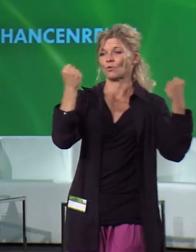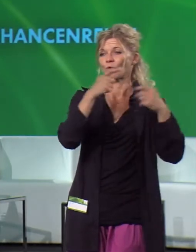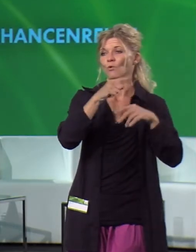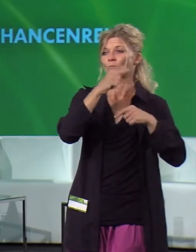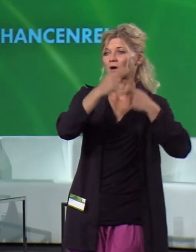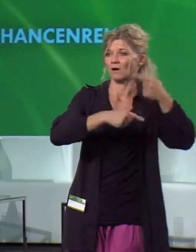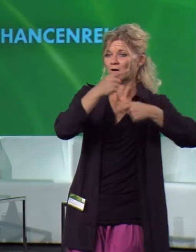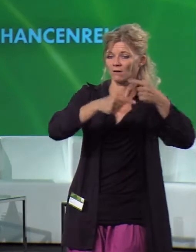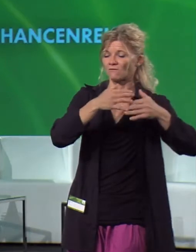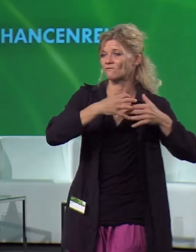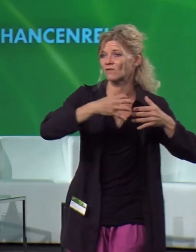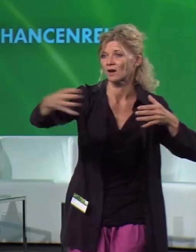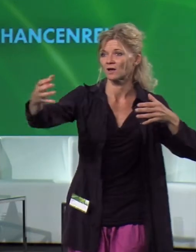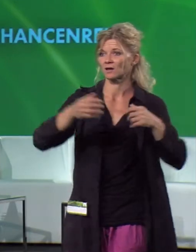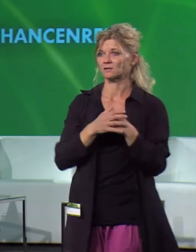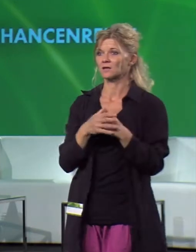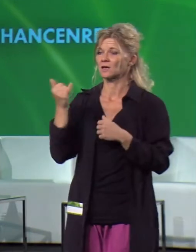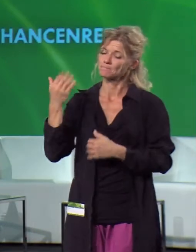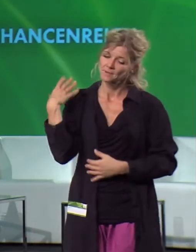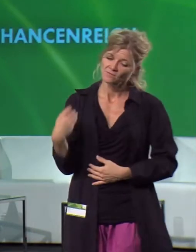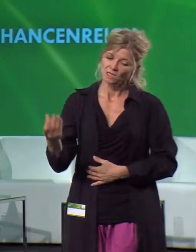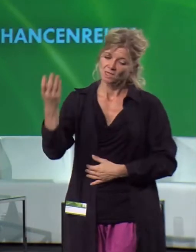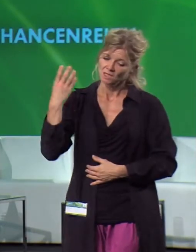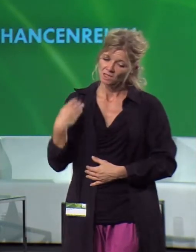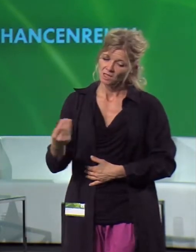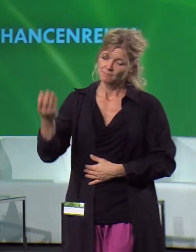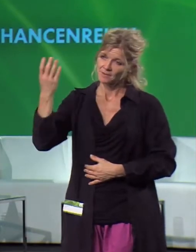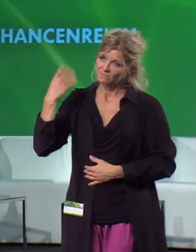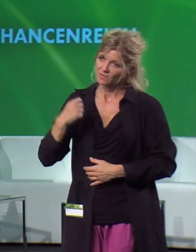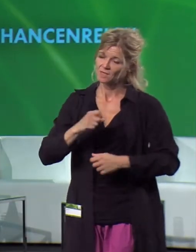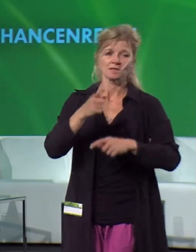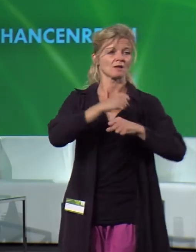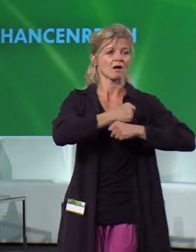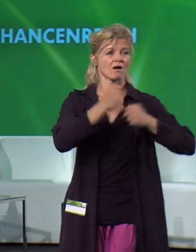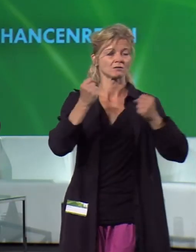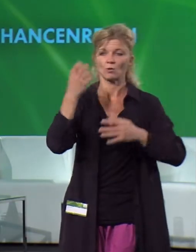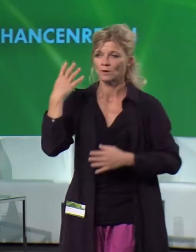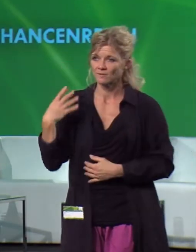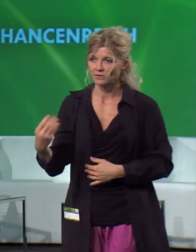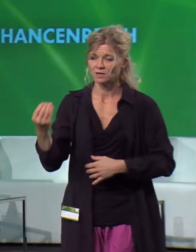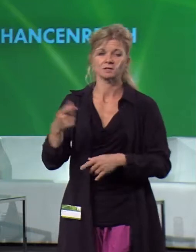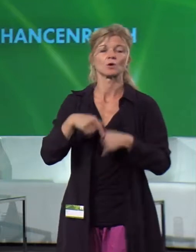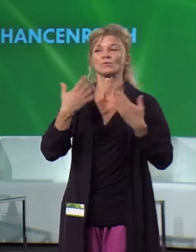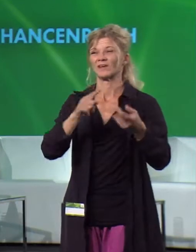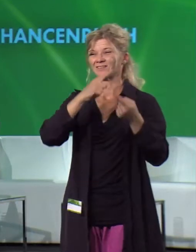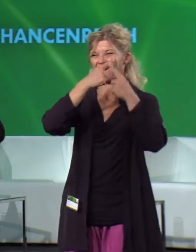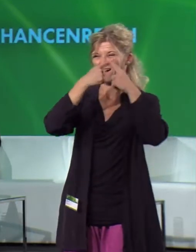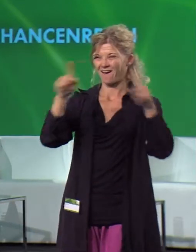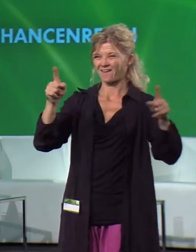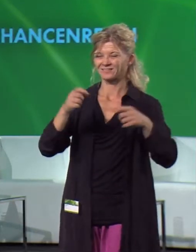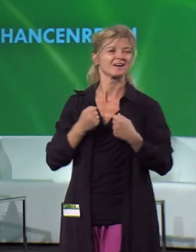stattfinden einer atomaren Renaissance und dann mit ganz anderen atomaren Technologien wie schnellen